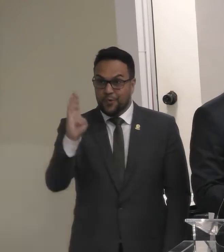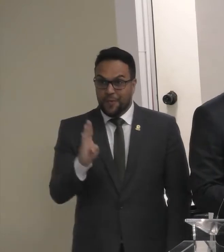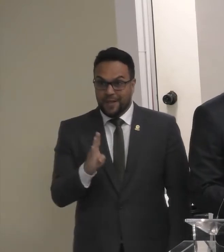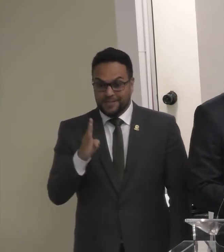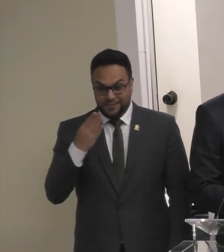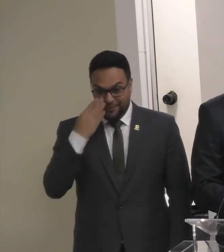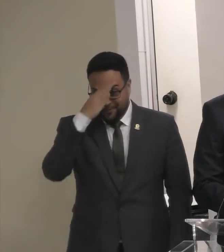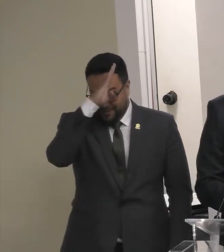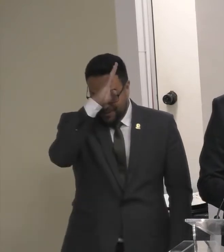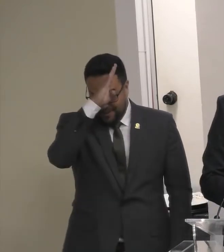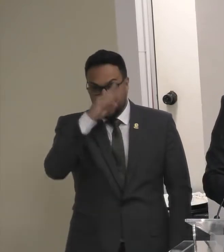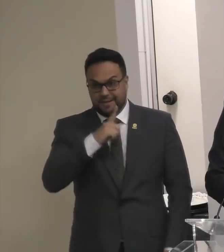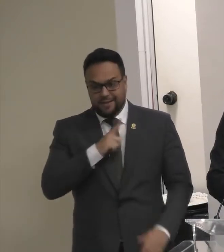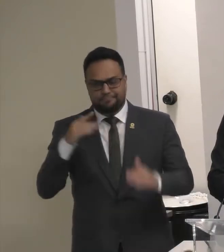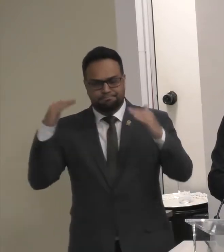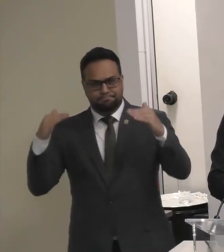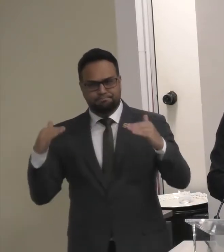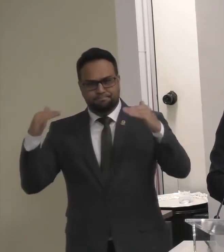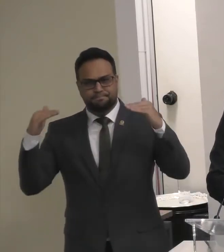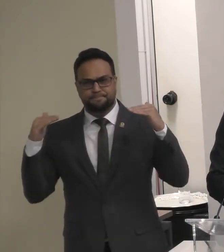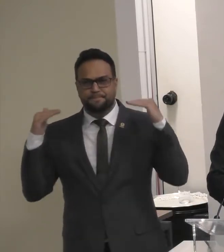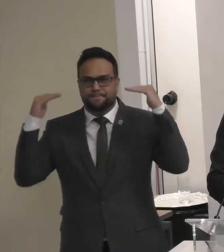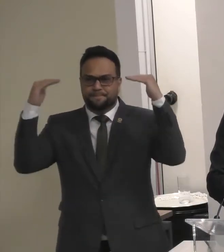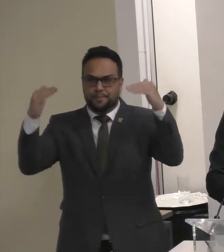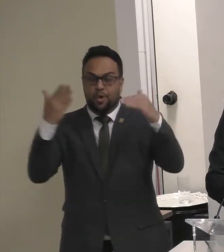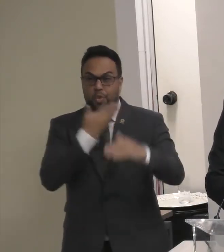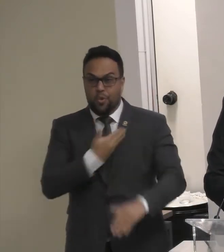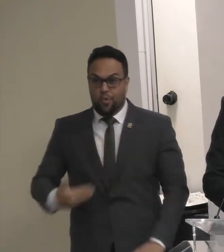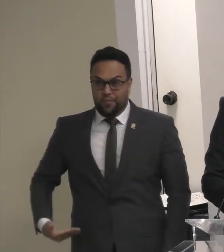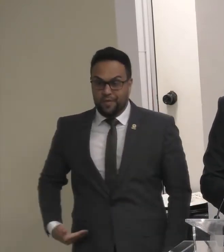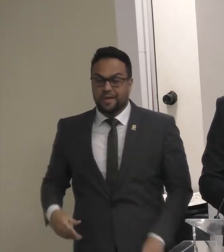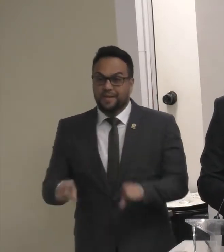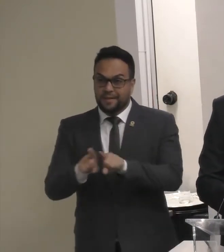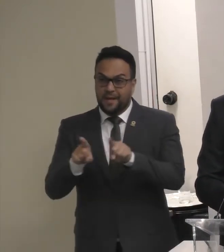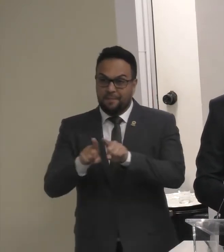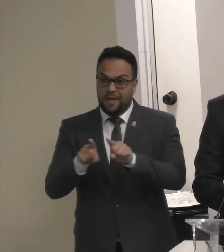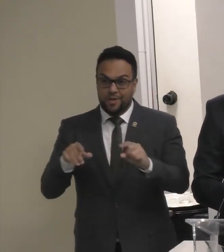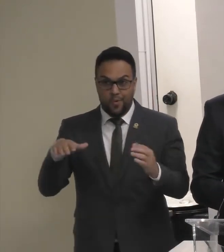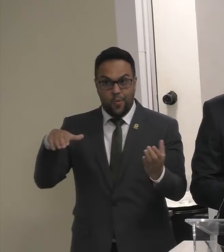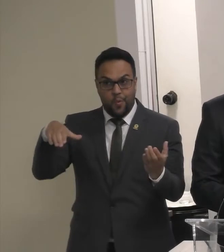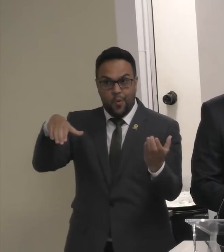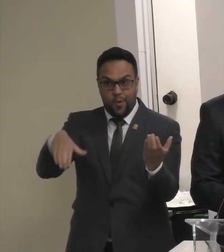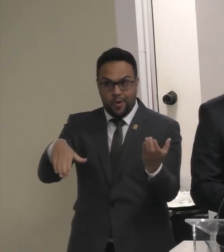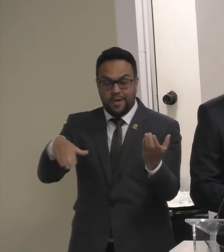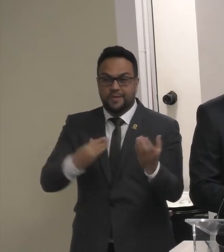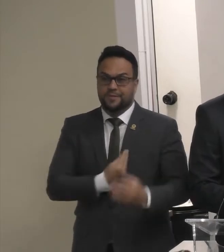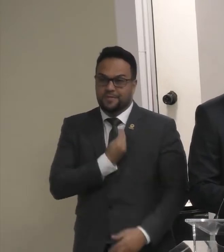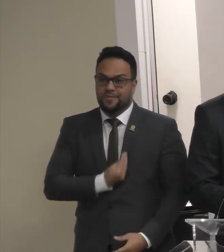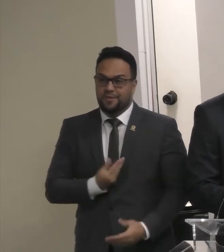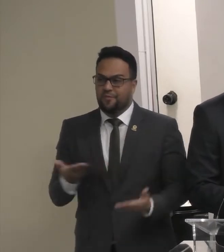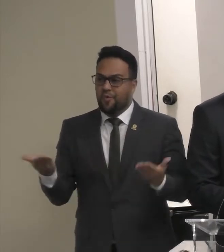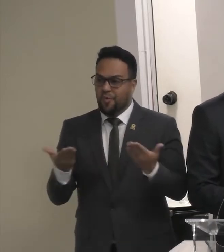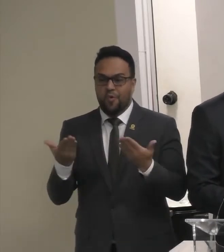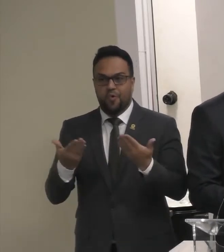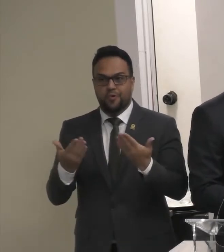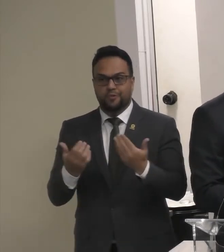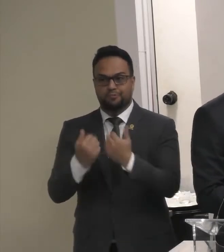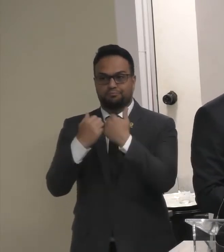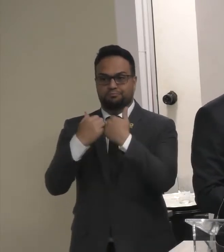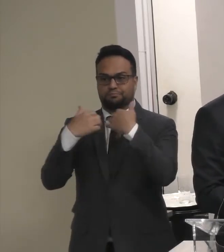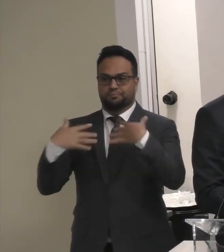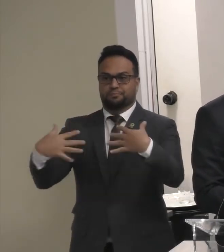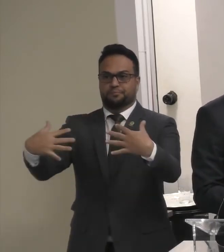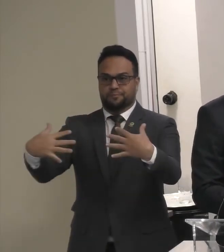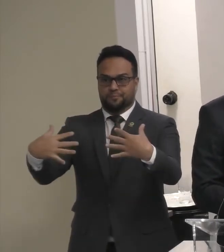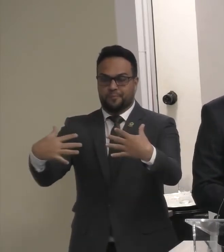lado Das mais altas Autoridades Do governo E do congresso E do congresso Nesta solenidade Na